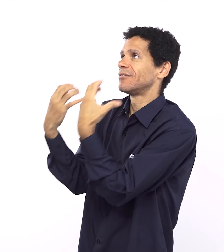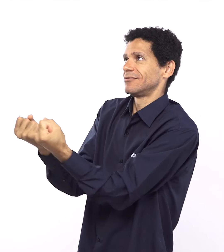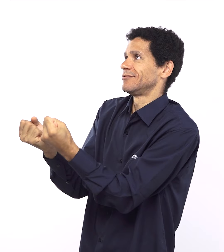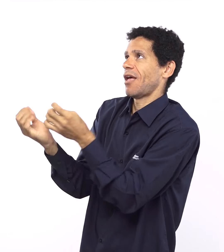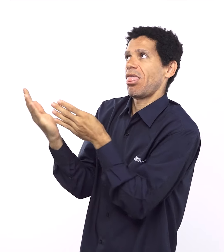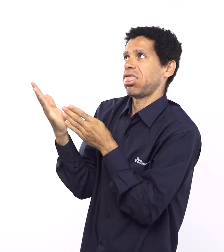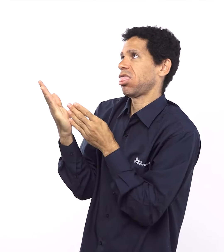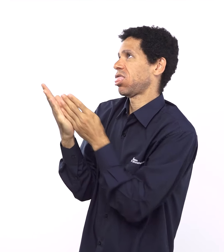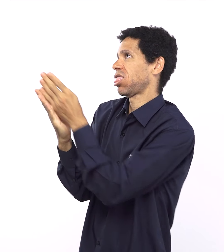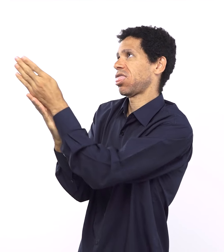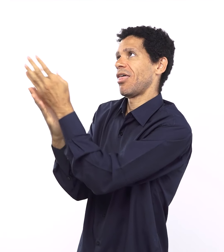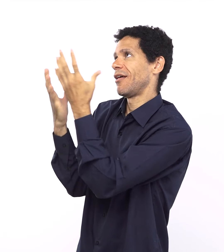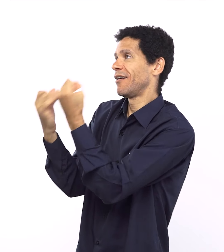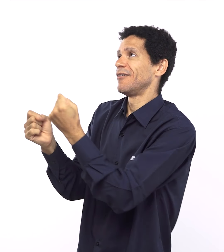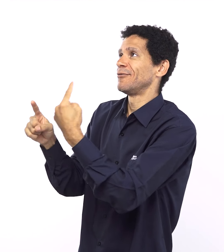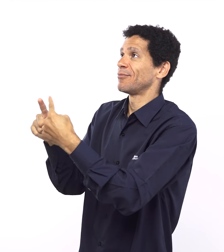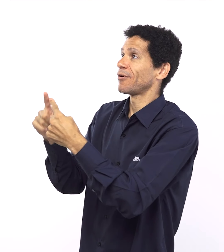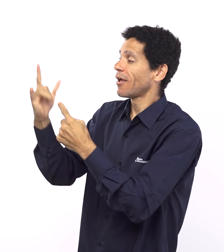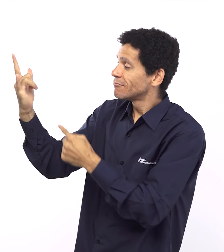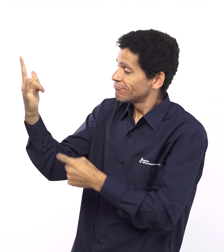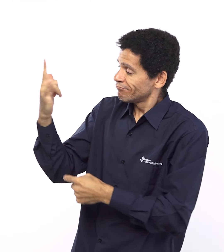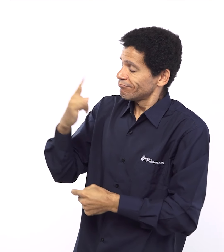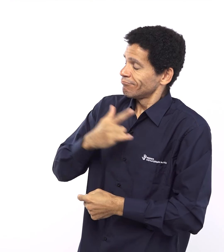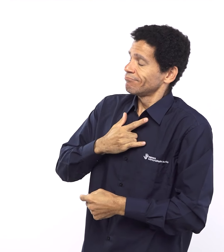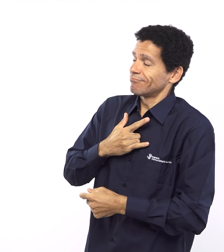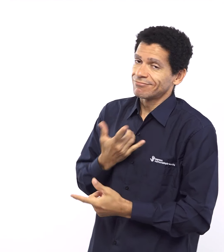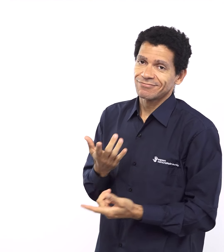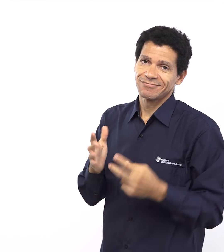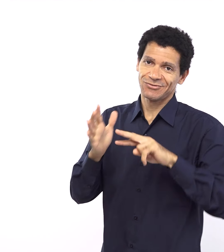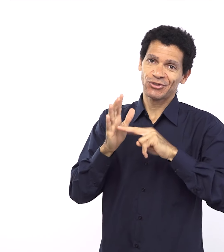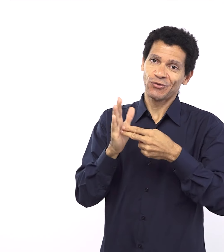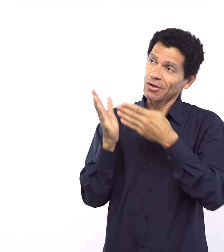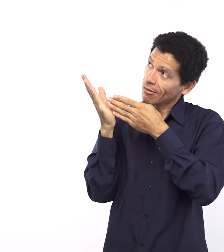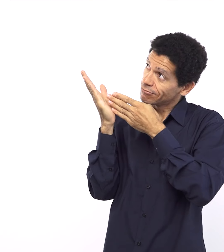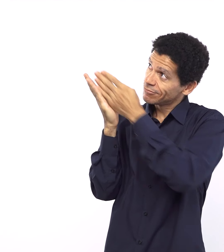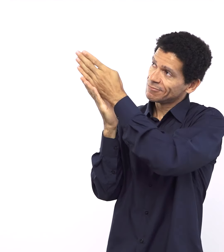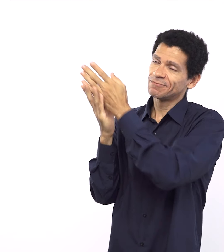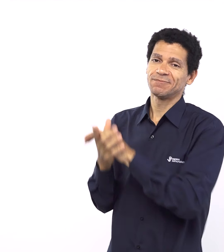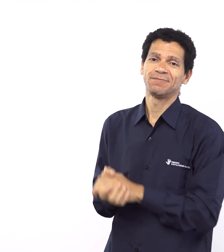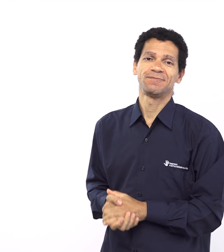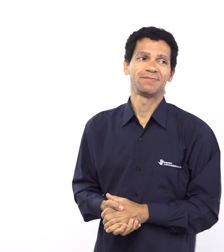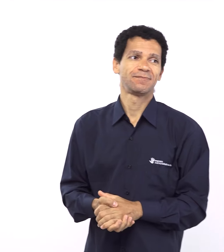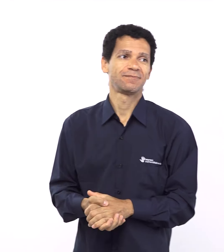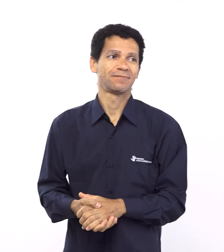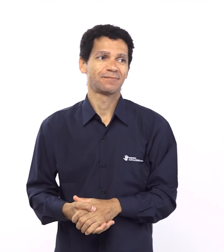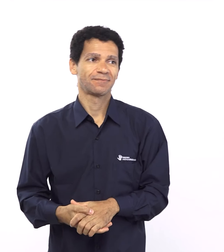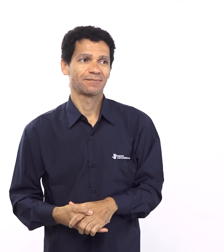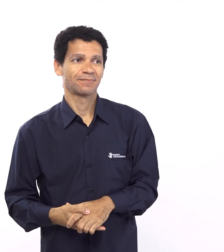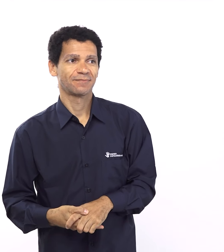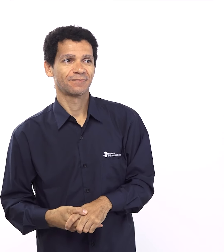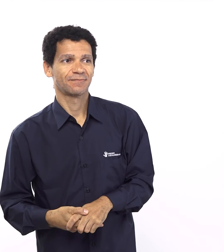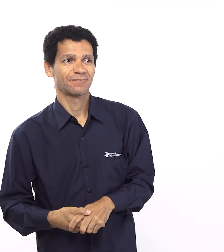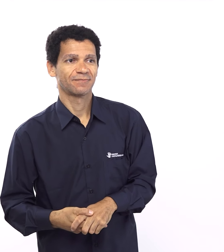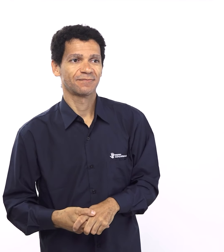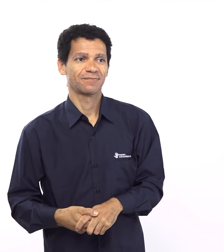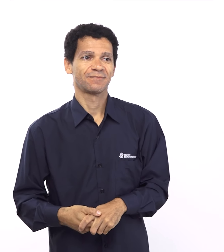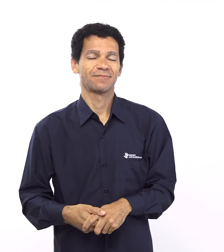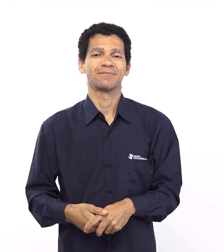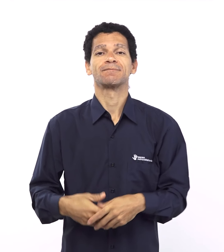Lucas o meu comentário vai dialogar com o que o André falou e eu acho que essa é questão essencial na minha visão em